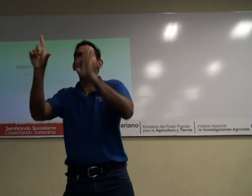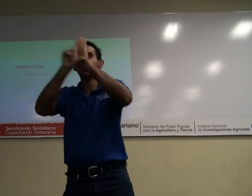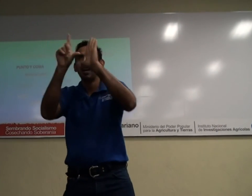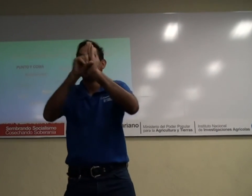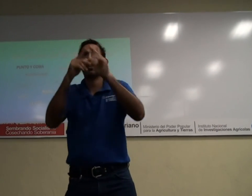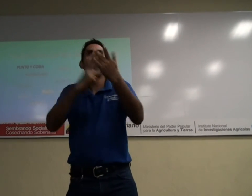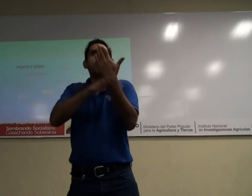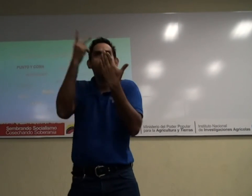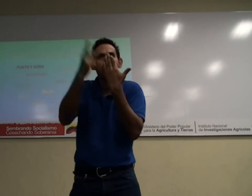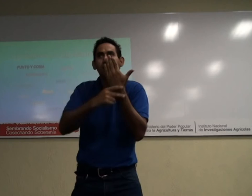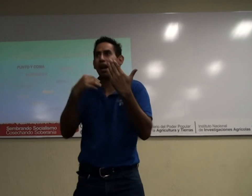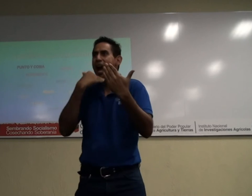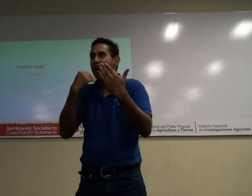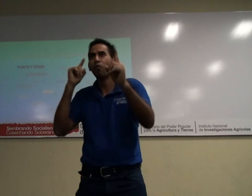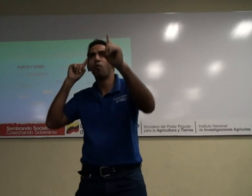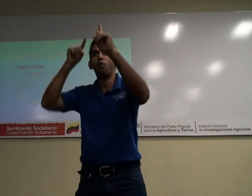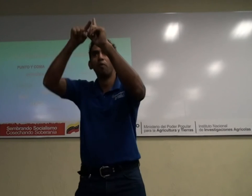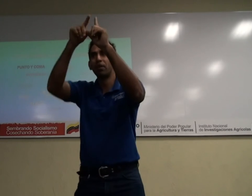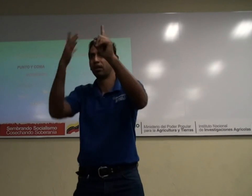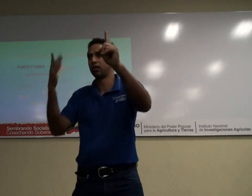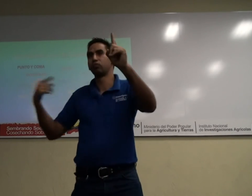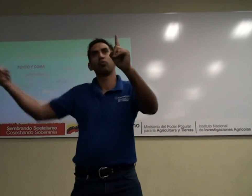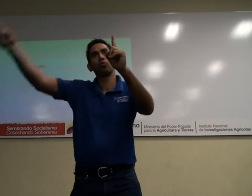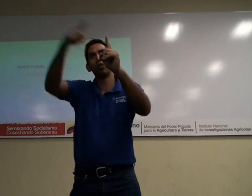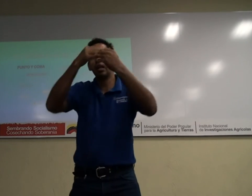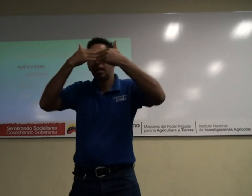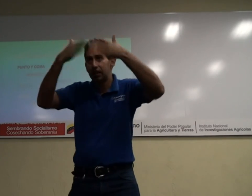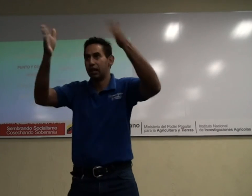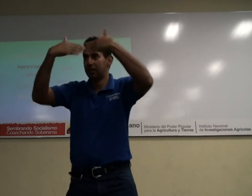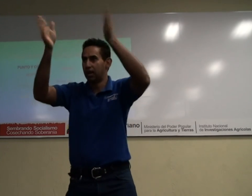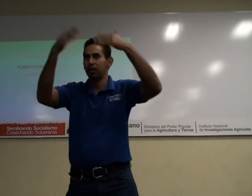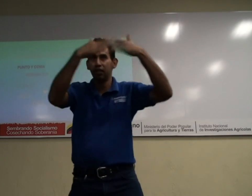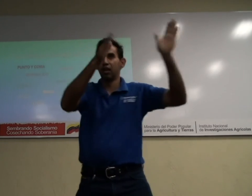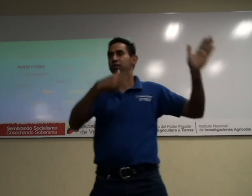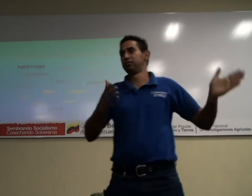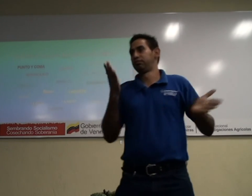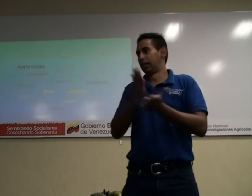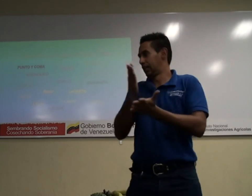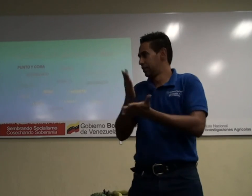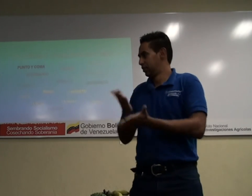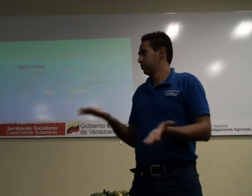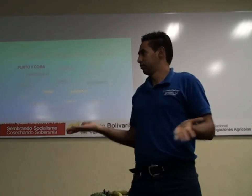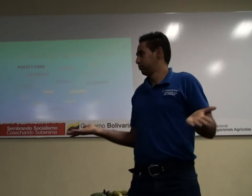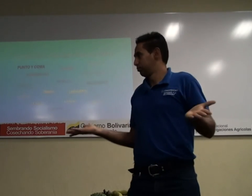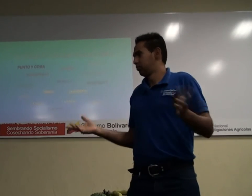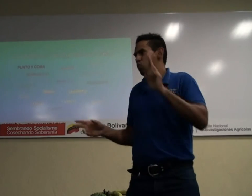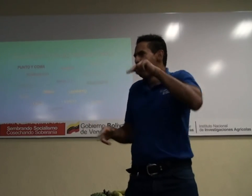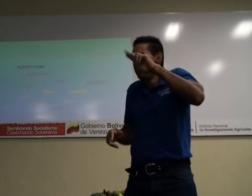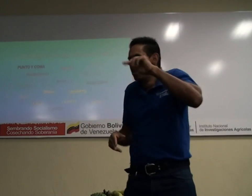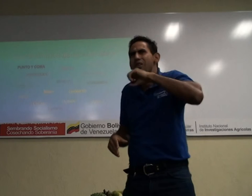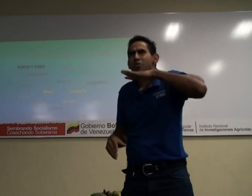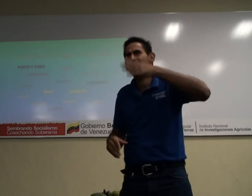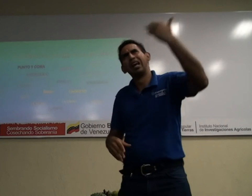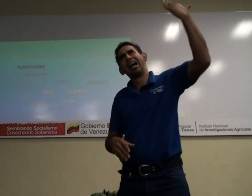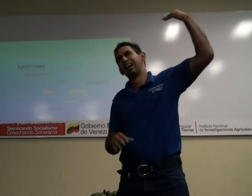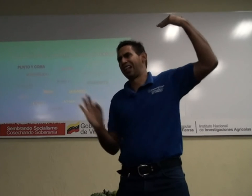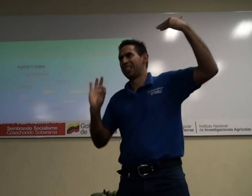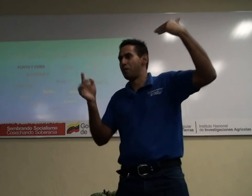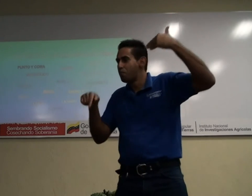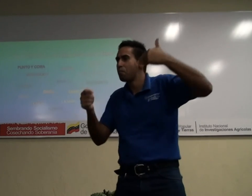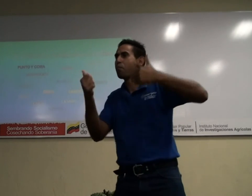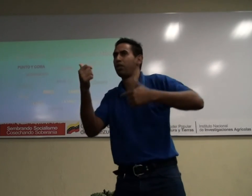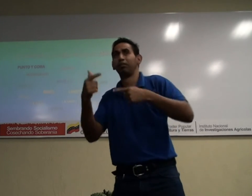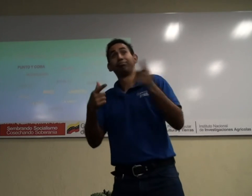personas. Falta divulgación, falta seminario, falta asamblea, ir a las empresas, explicar